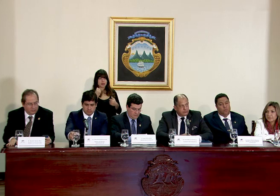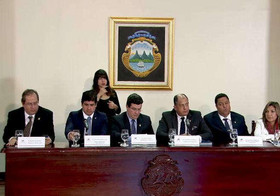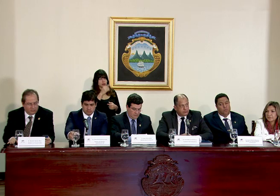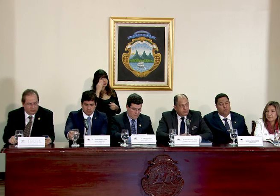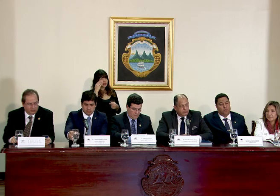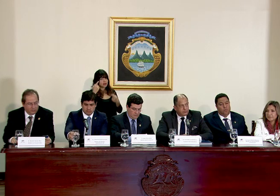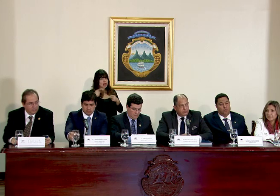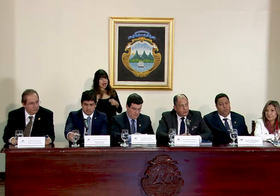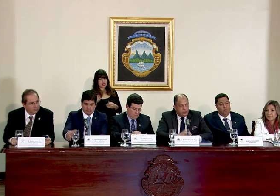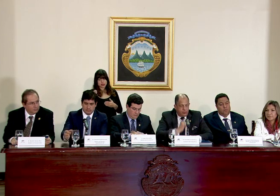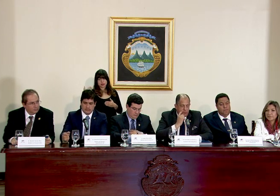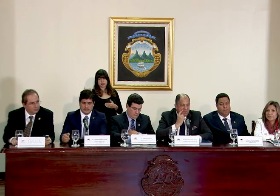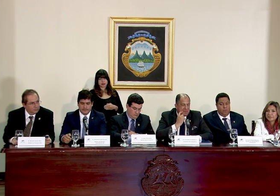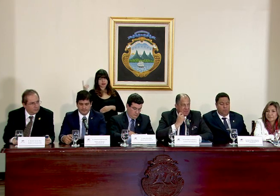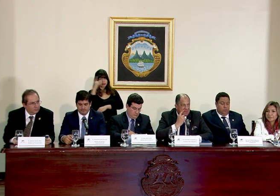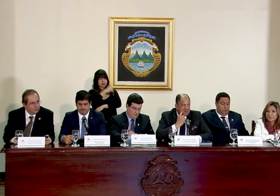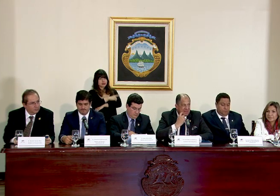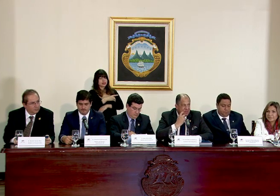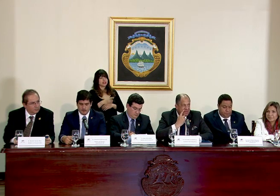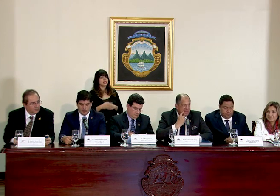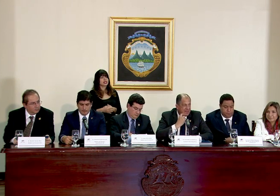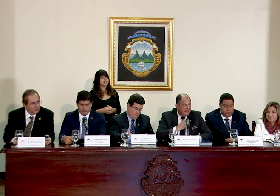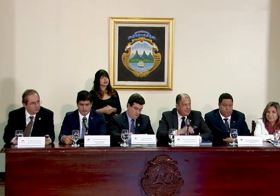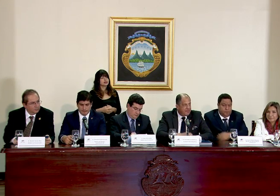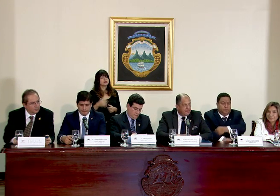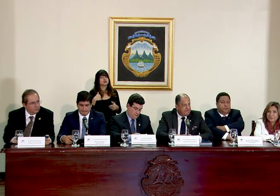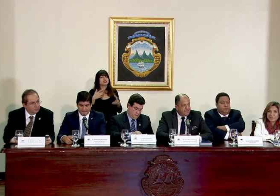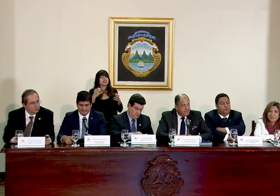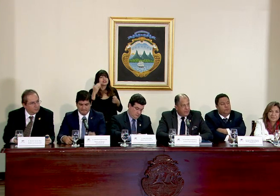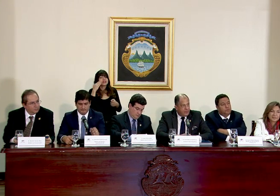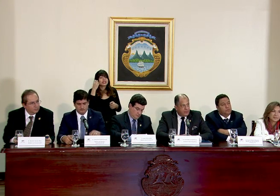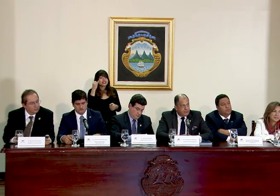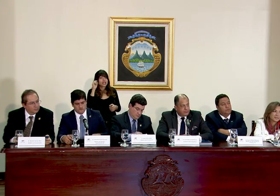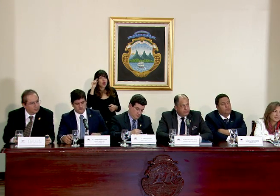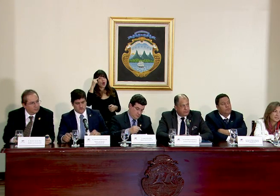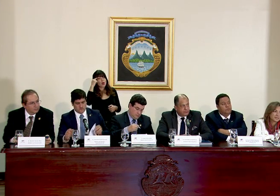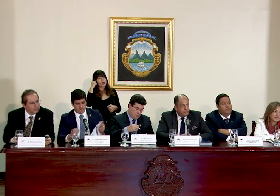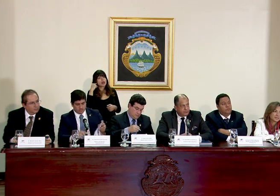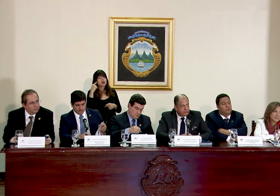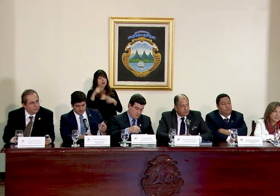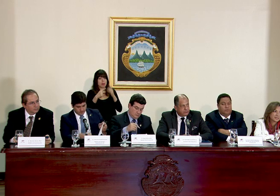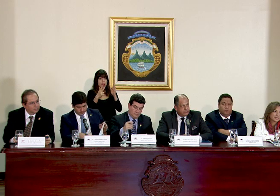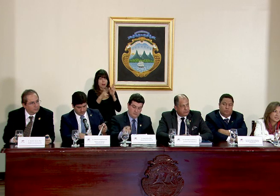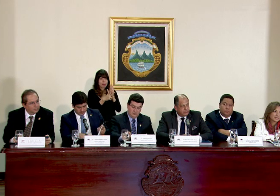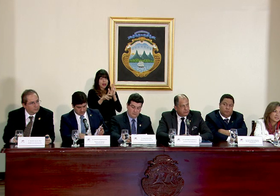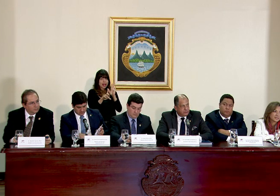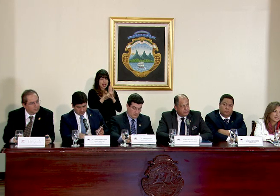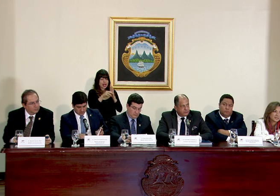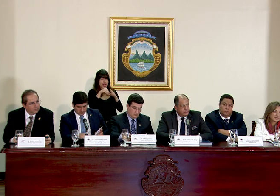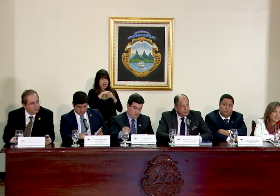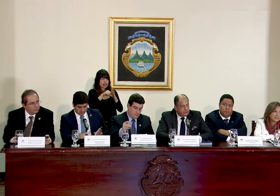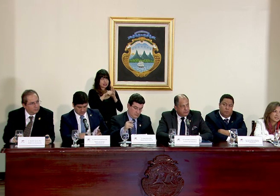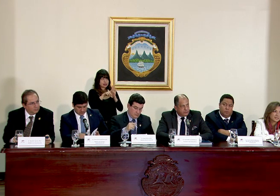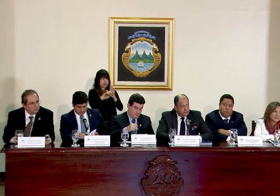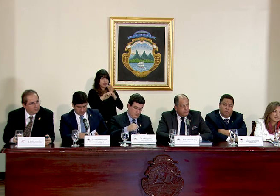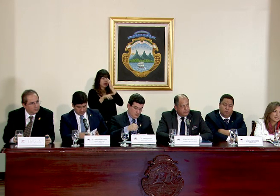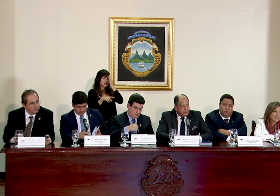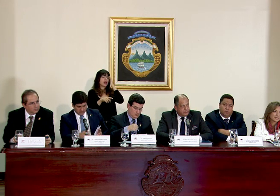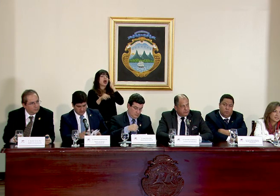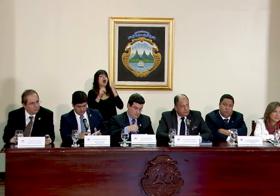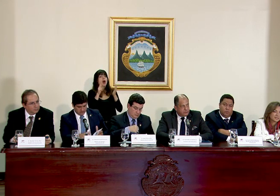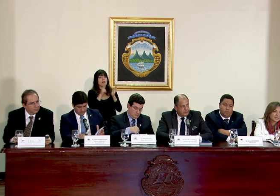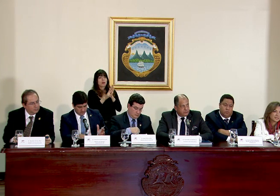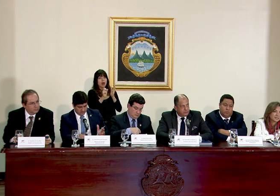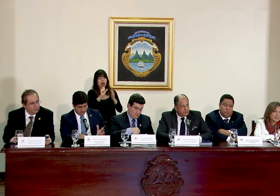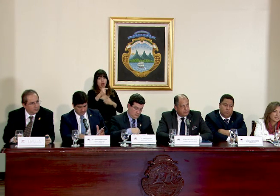casos de los últimos días. Yo quería saber si el gobierno está empeñado en aprobar la ley que está en la Asamblea y aprobarla en agosto